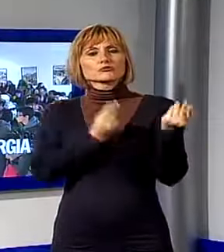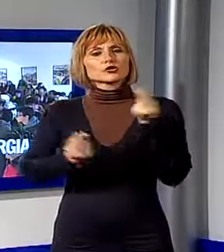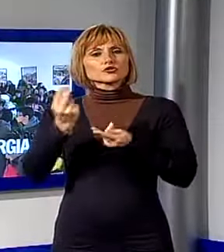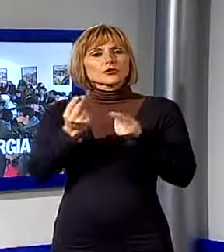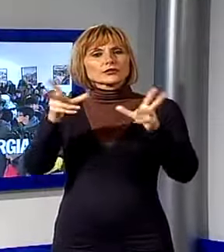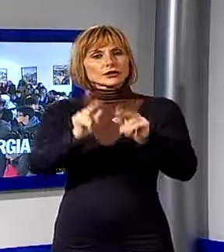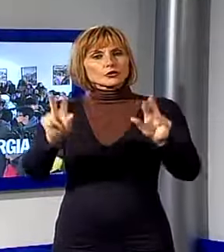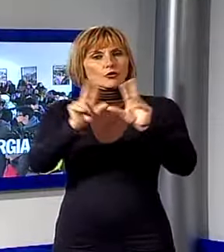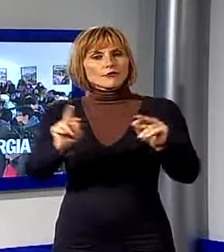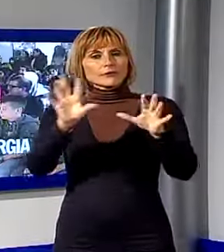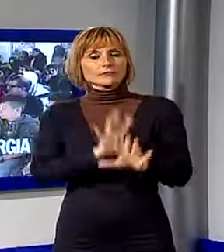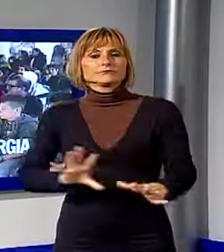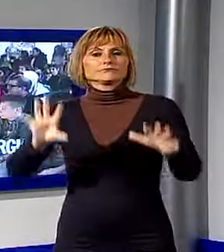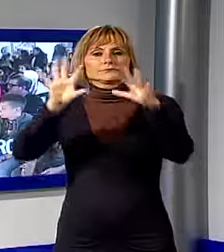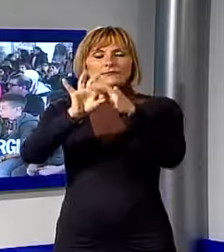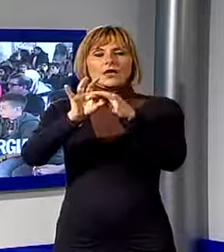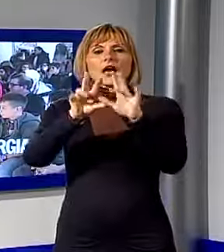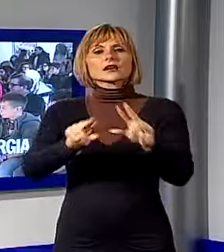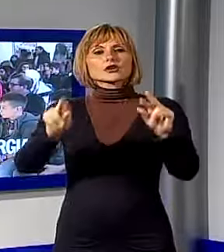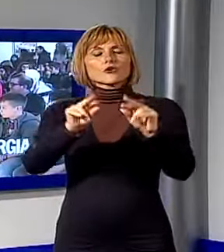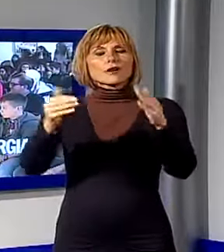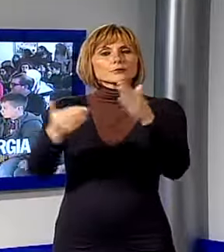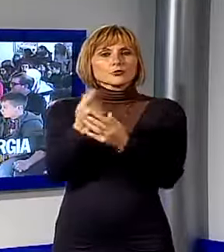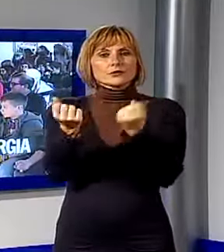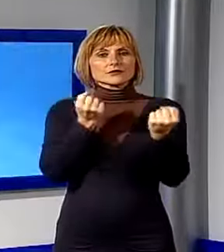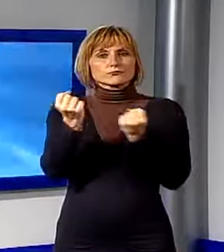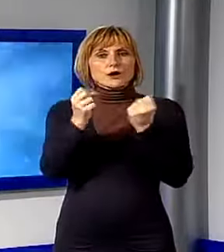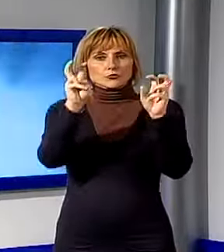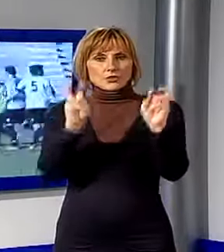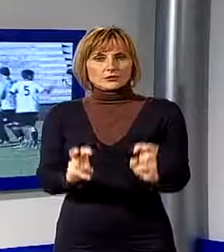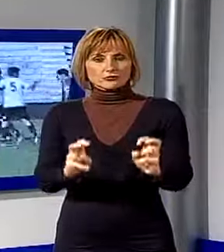legati alle rinnovabili e al risparmio energetico.